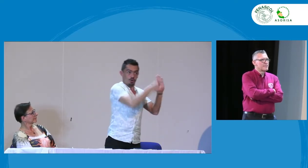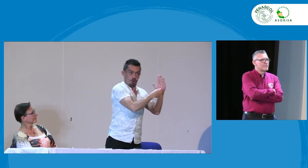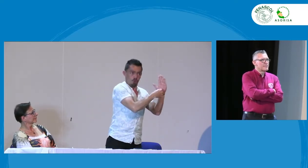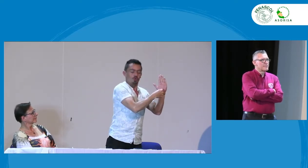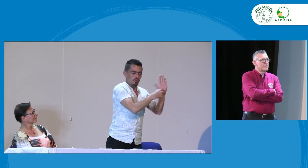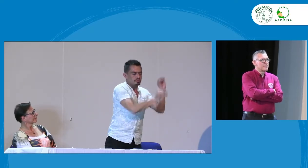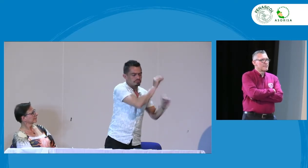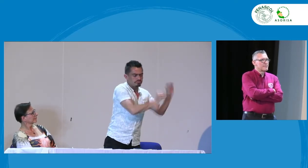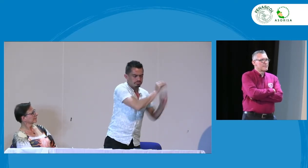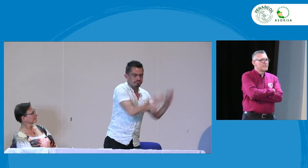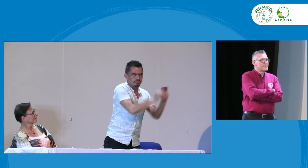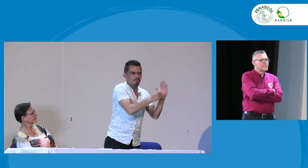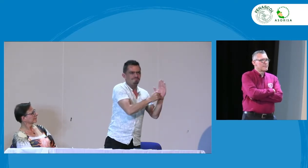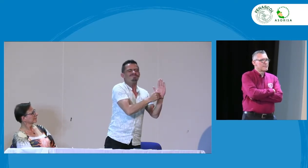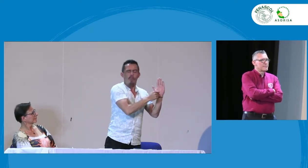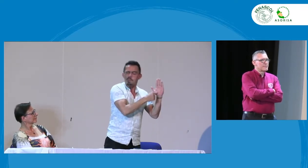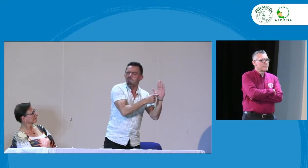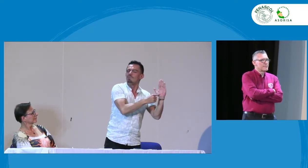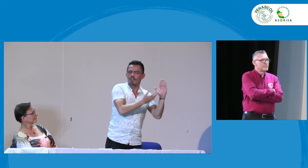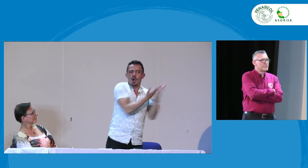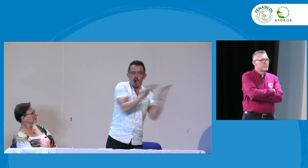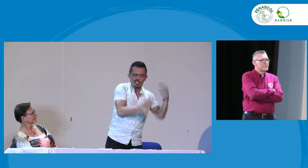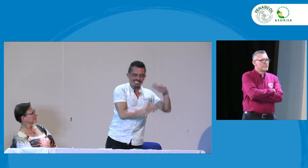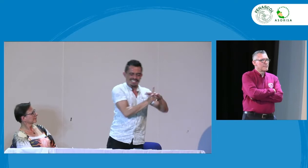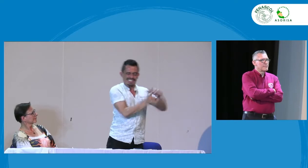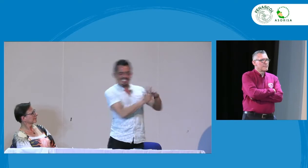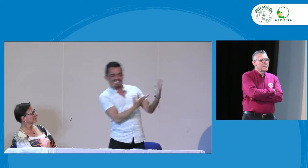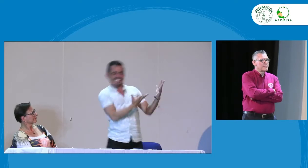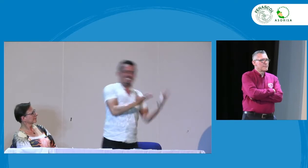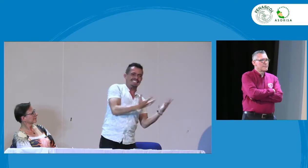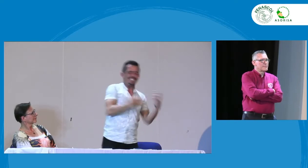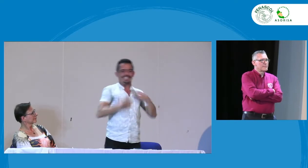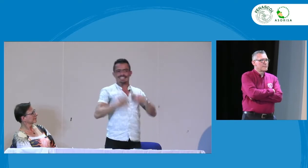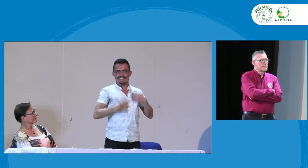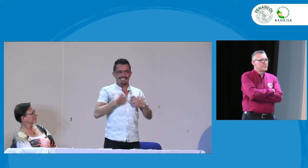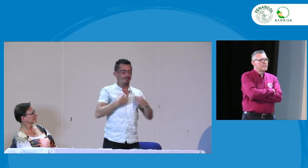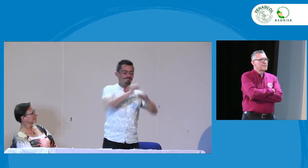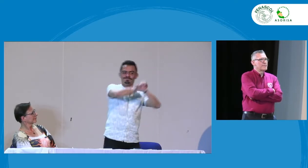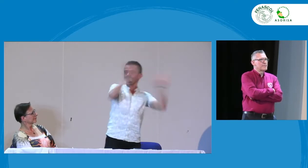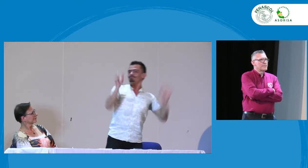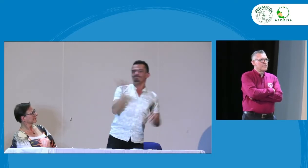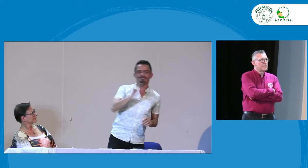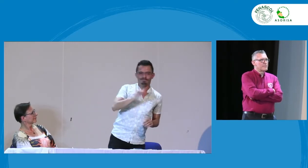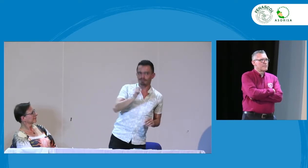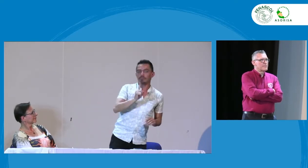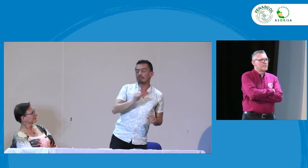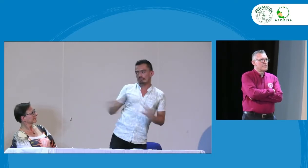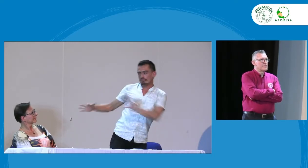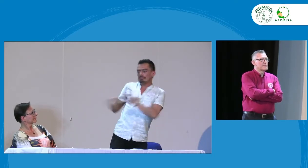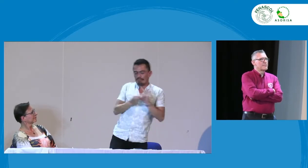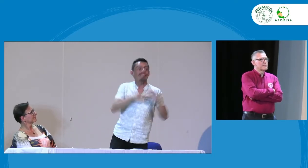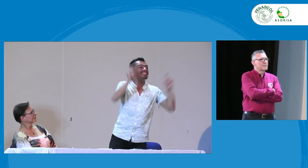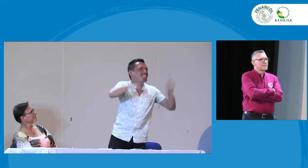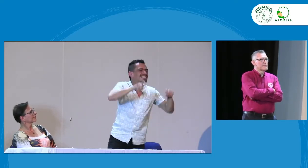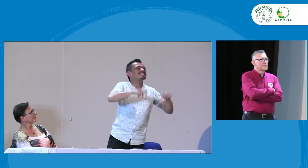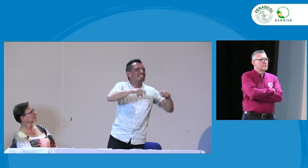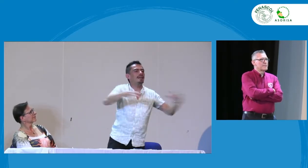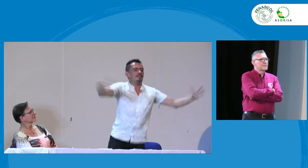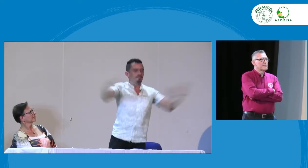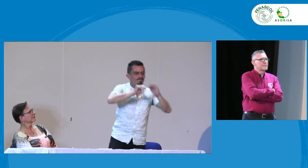cuando hablamos del decreto 1421 y su construcción en efecto hay algunas incomodidades y algunas inquietudes respecto a